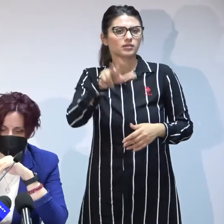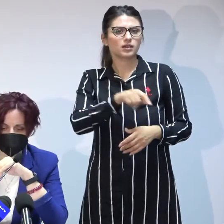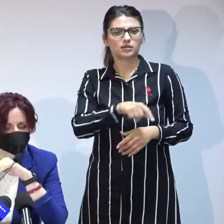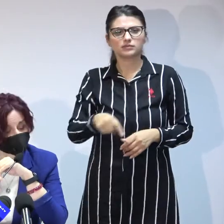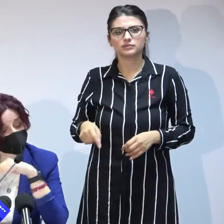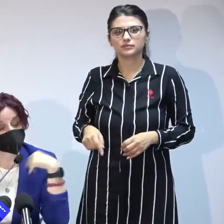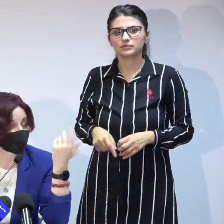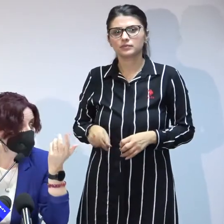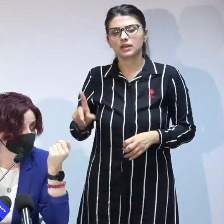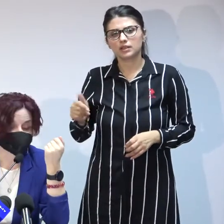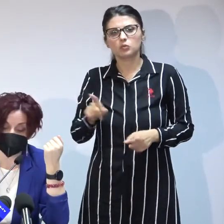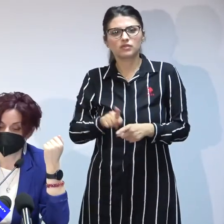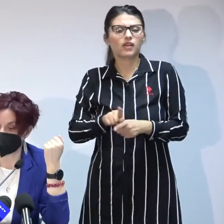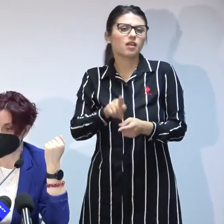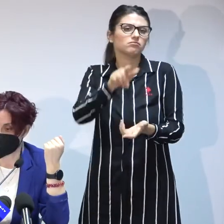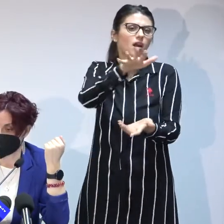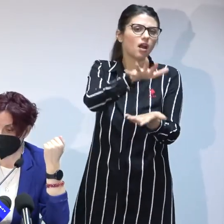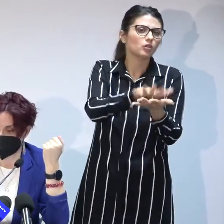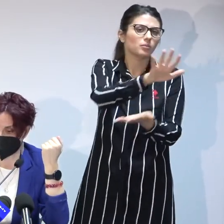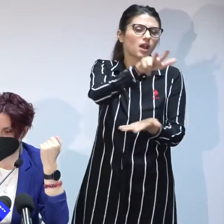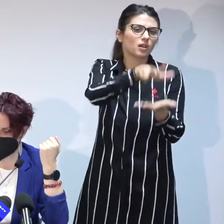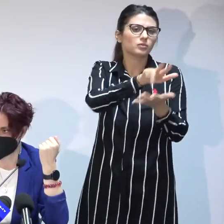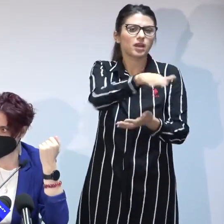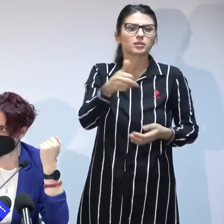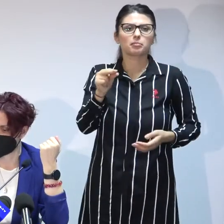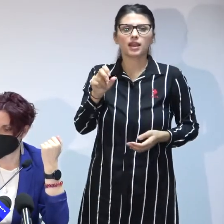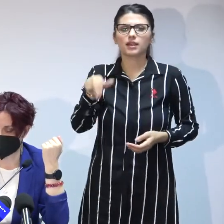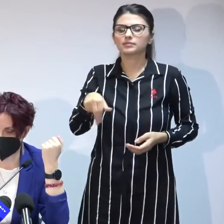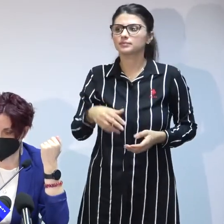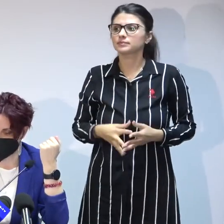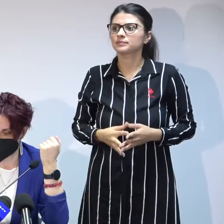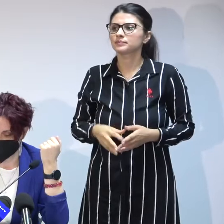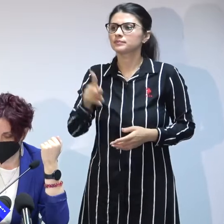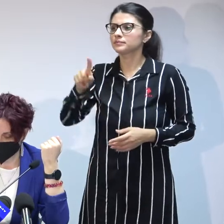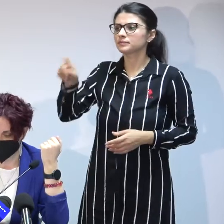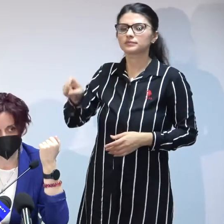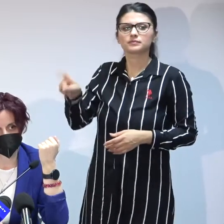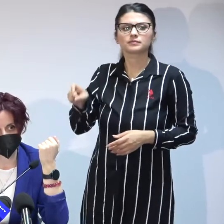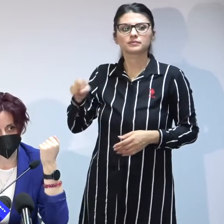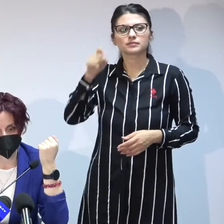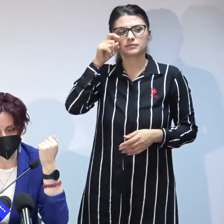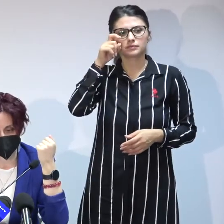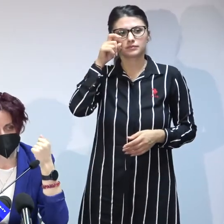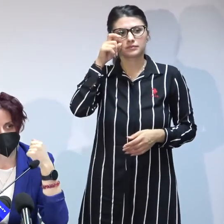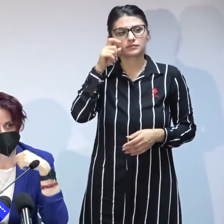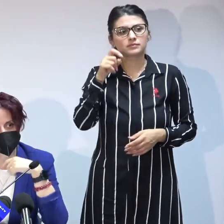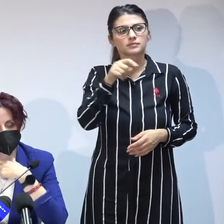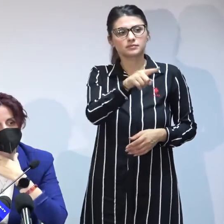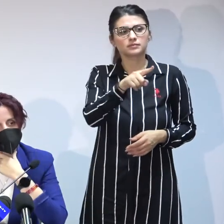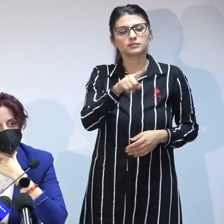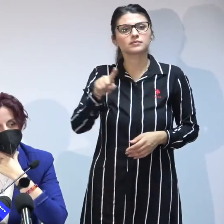sau trebuie adoptată în plen da în ce măsură familia o secundă că n-am chiar deci